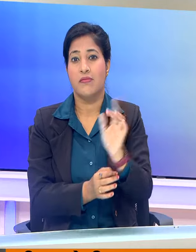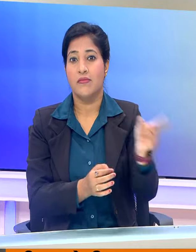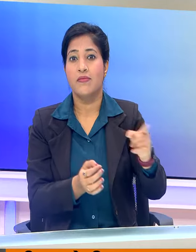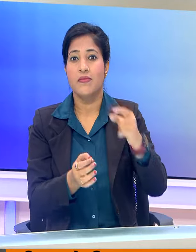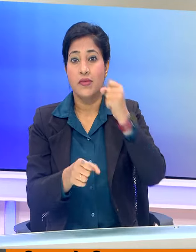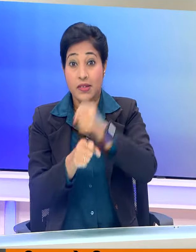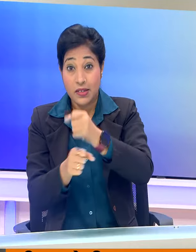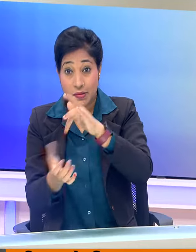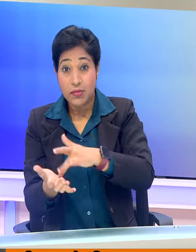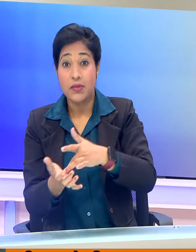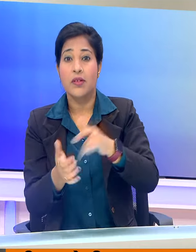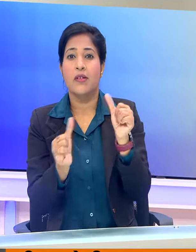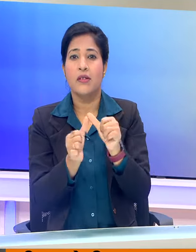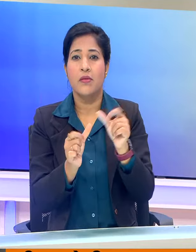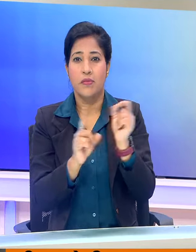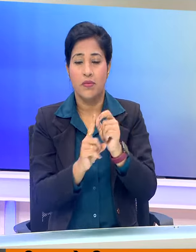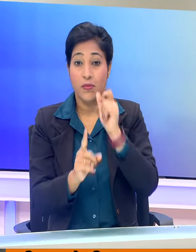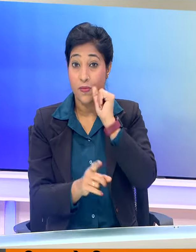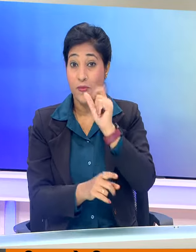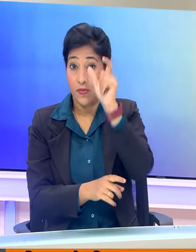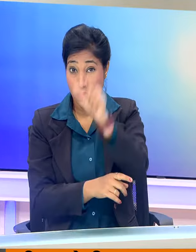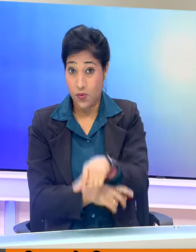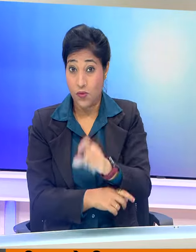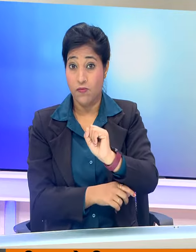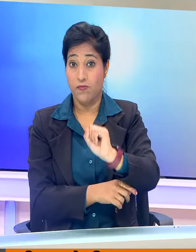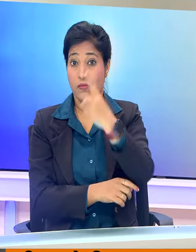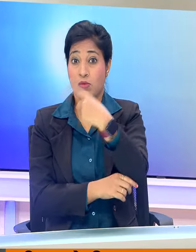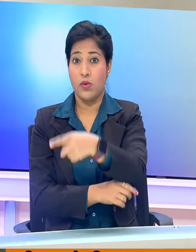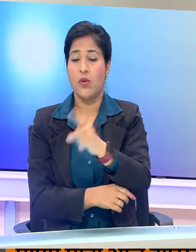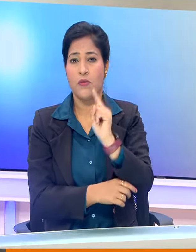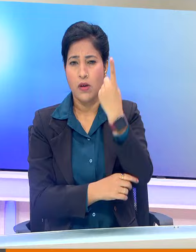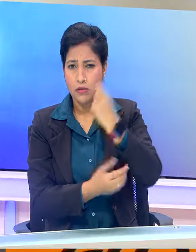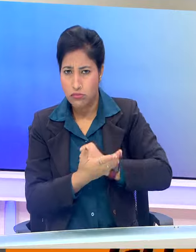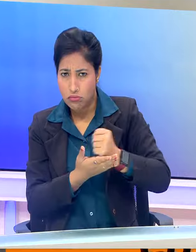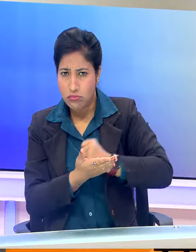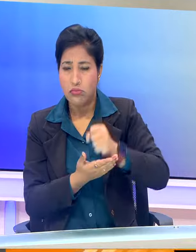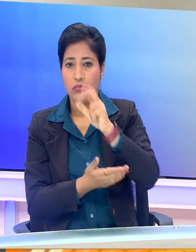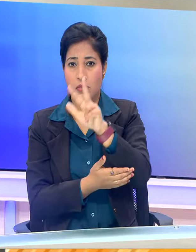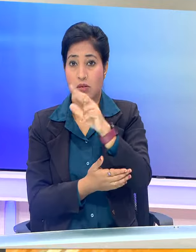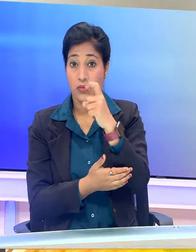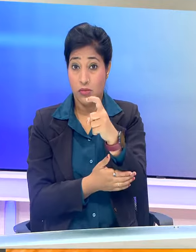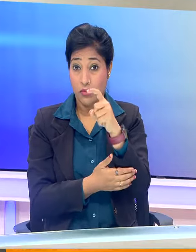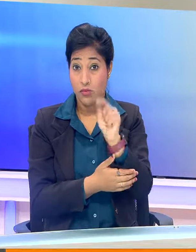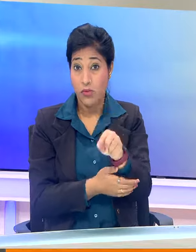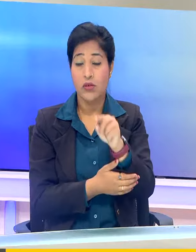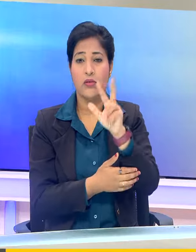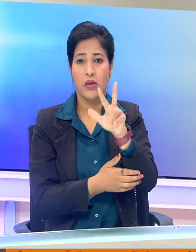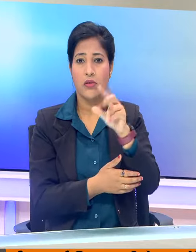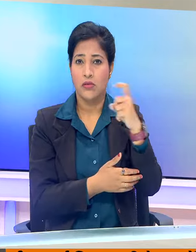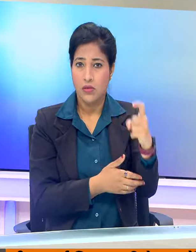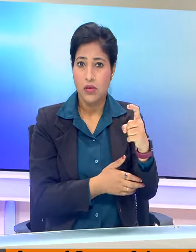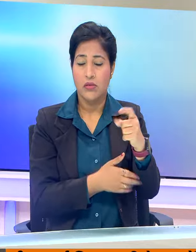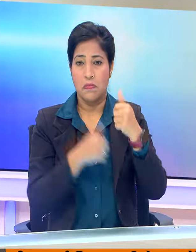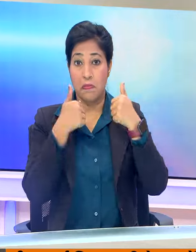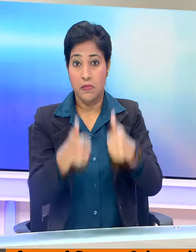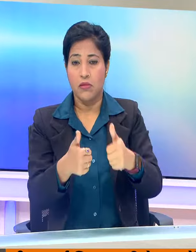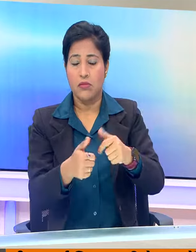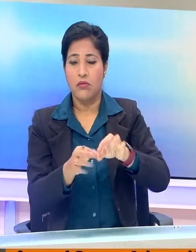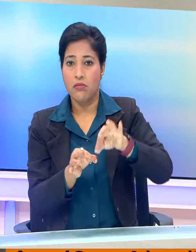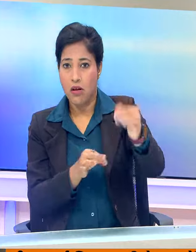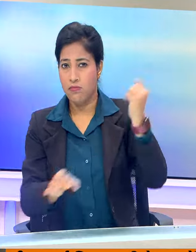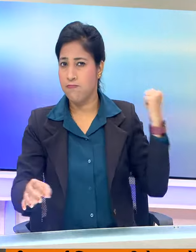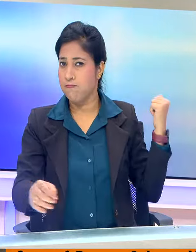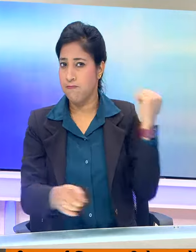एंडर्सन पीटर्स पहले स्थान पर रहे उन्होंने अपने पहले प्रयास में 87.87 मीटर का बेस्ट थ्रो किया